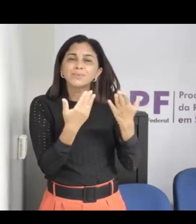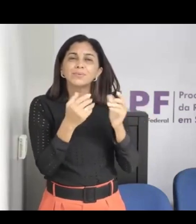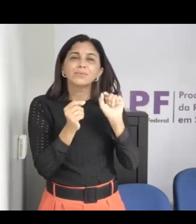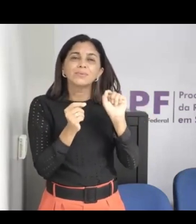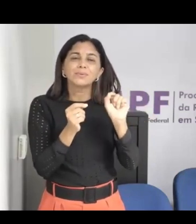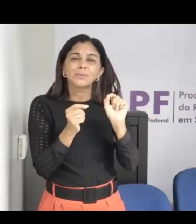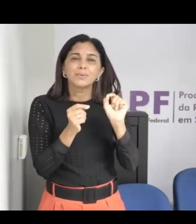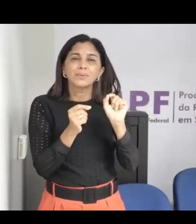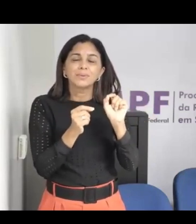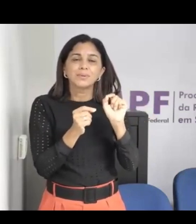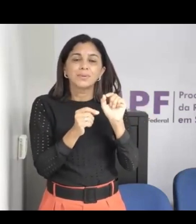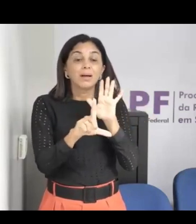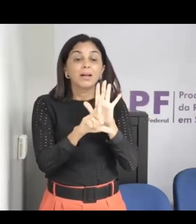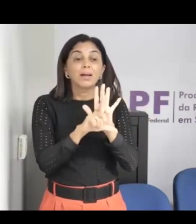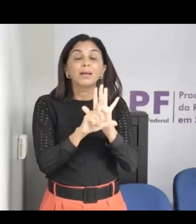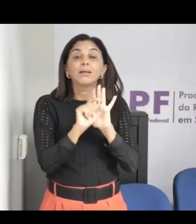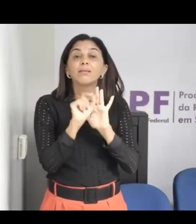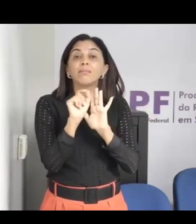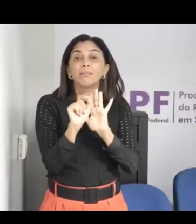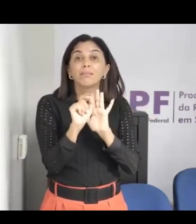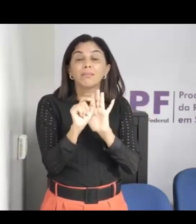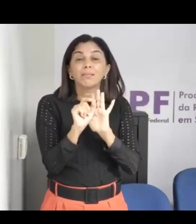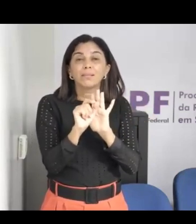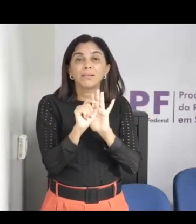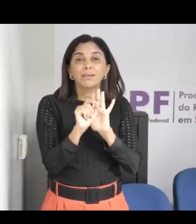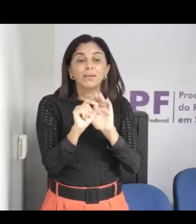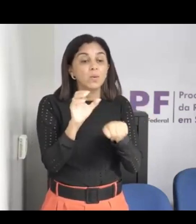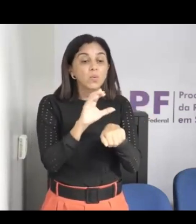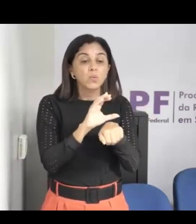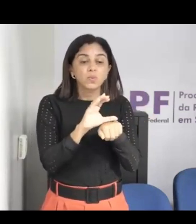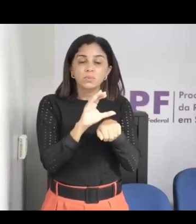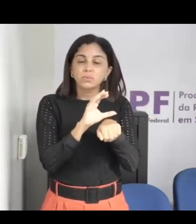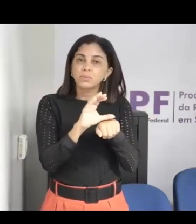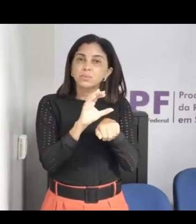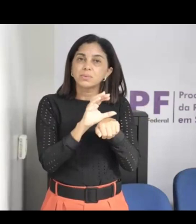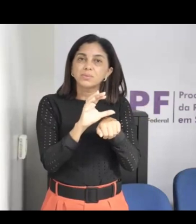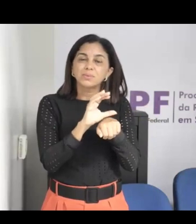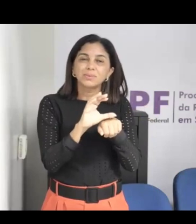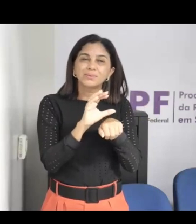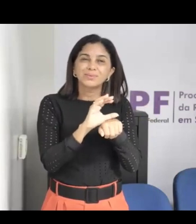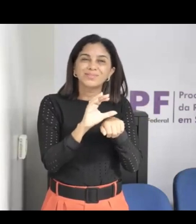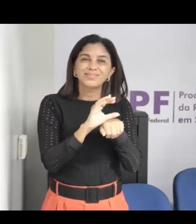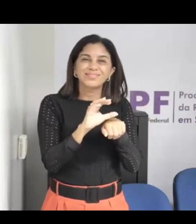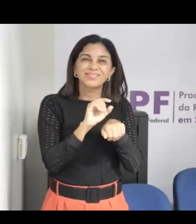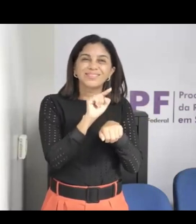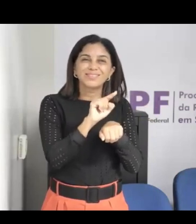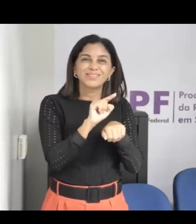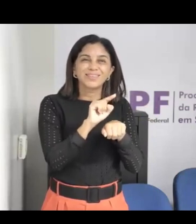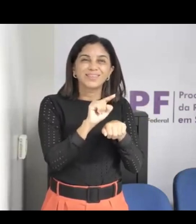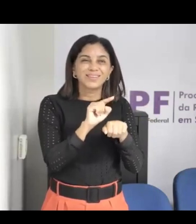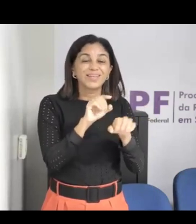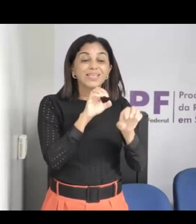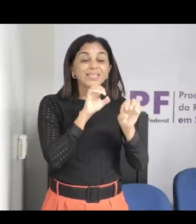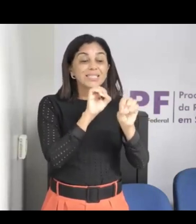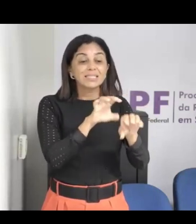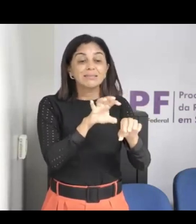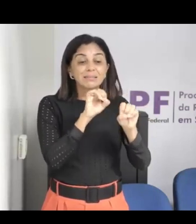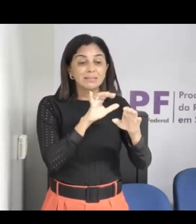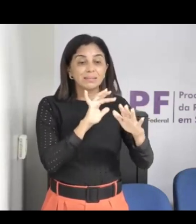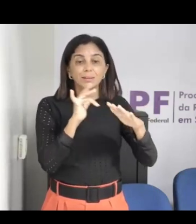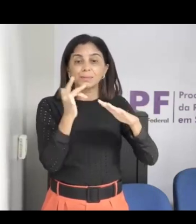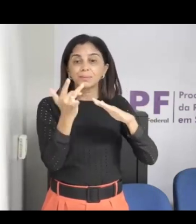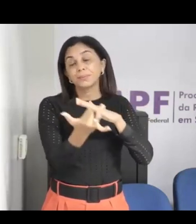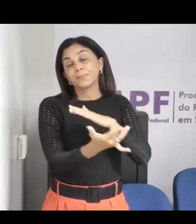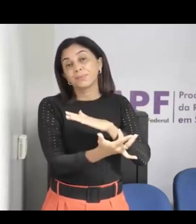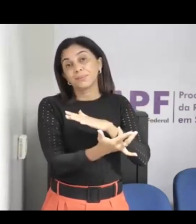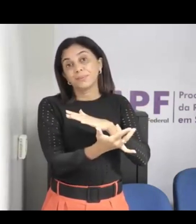política pública esse curso que a gente lançou semana passada de educação digital para proteção de crianças e adolescentes, então